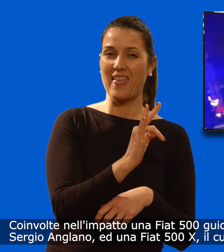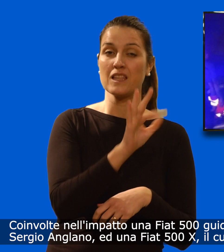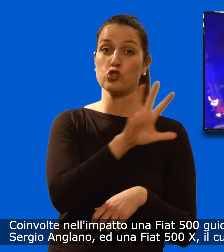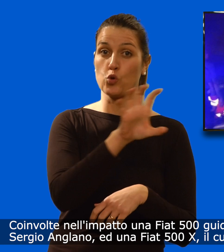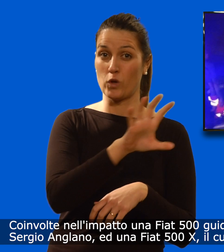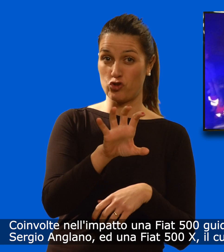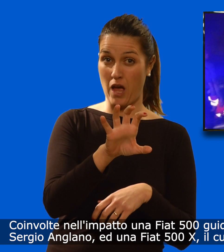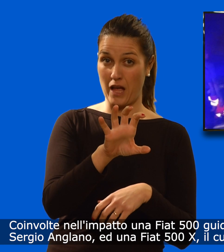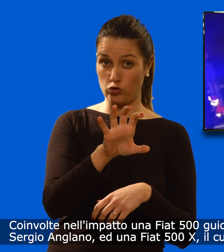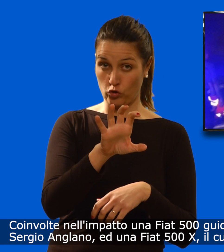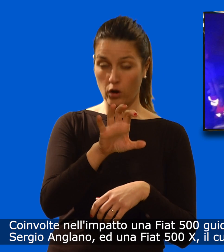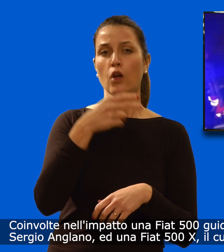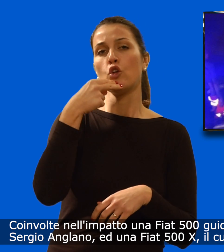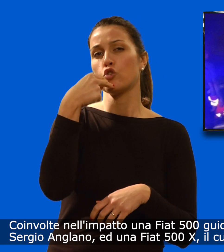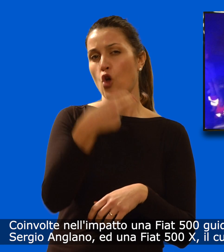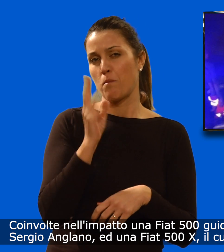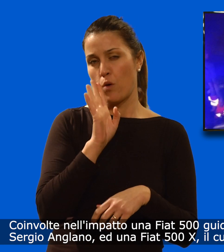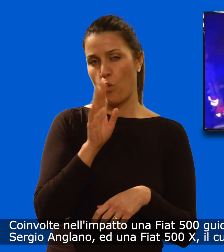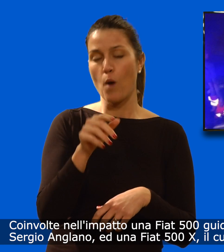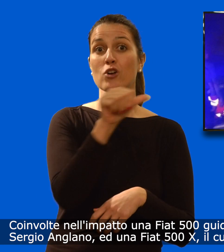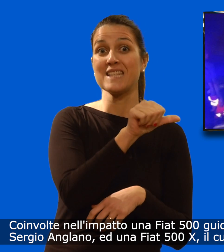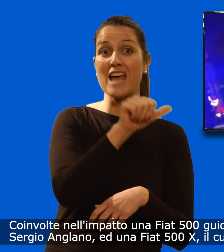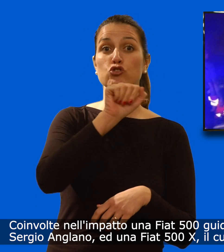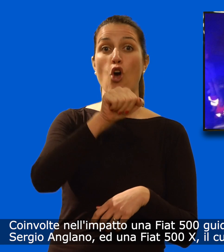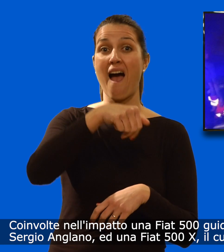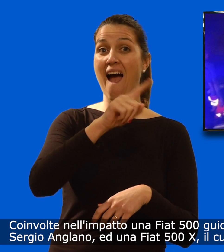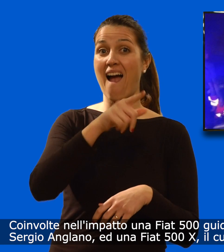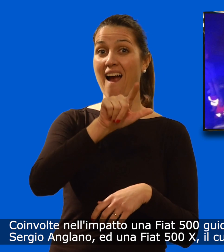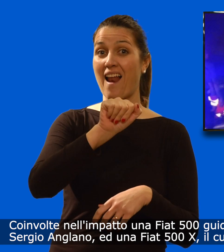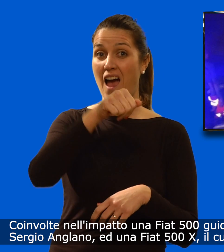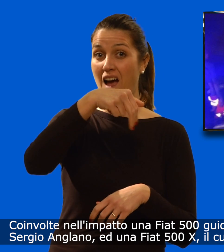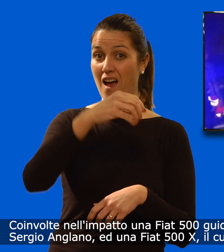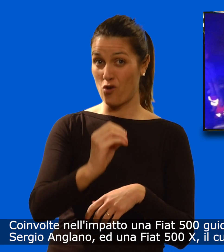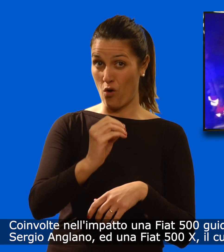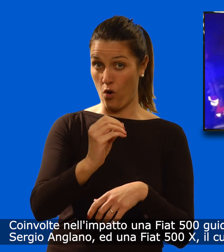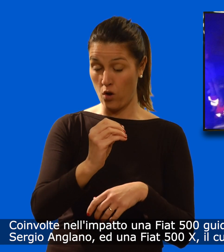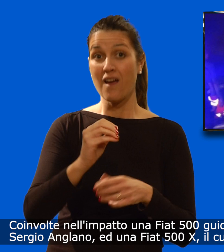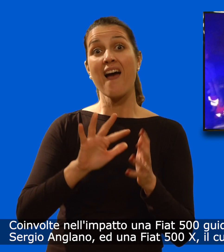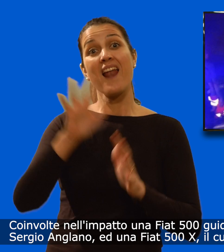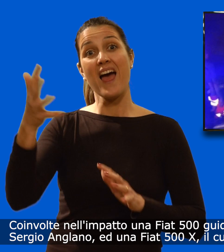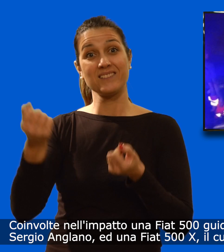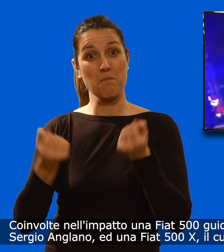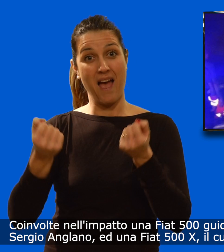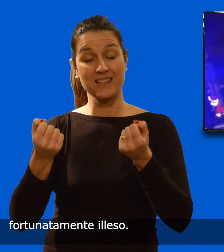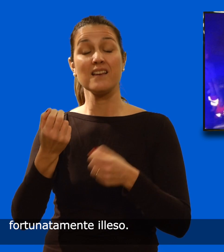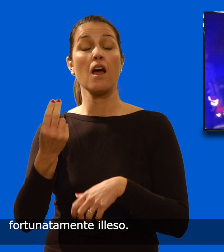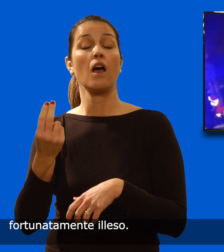ed una Fiat 500X il cui conducente è rimasto fortunatamente